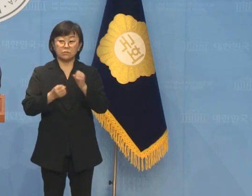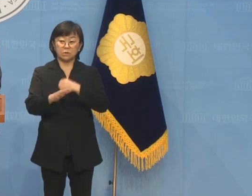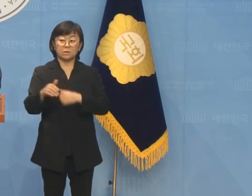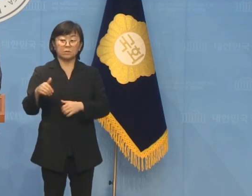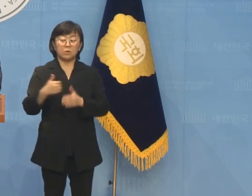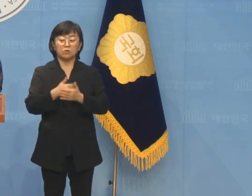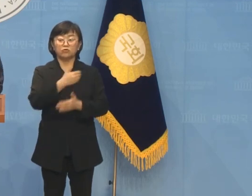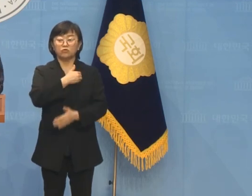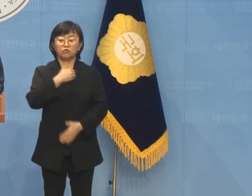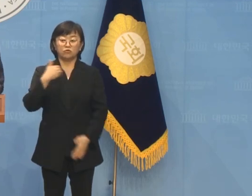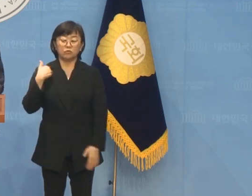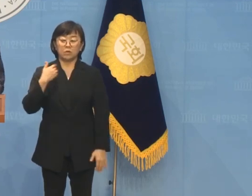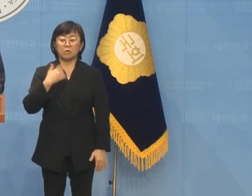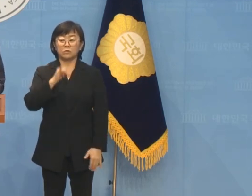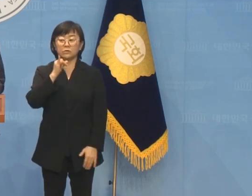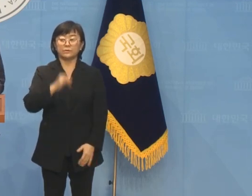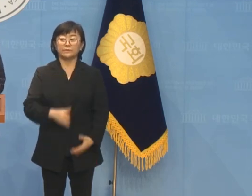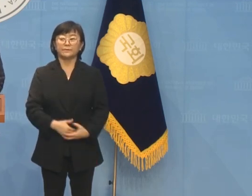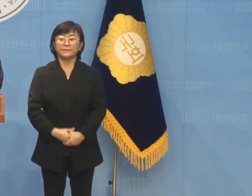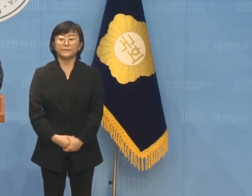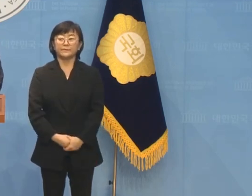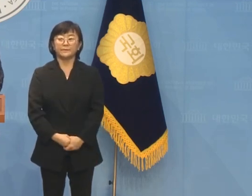저는 충분히 알고 있습니다.